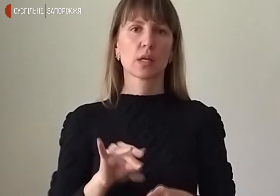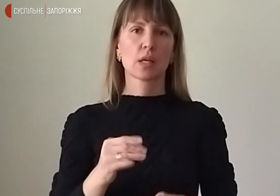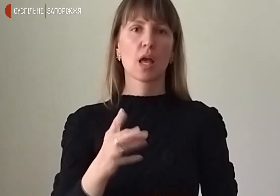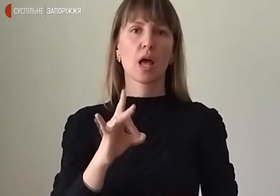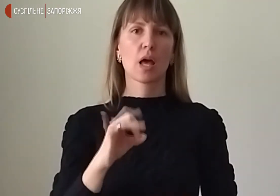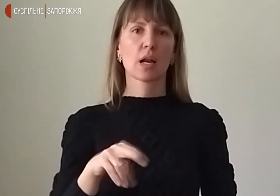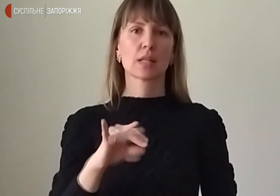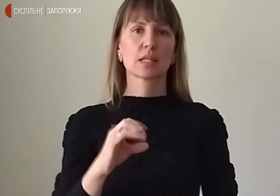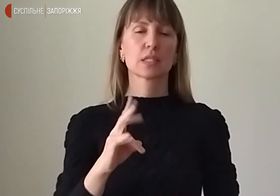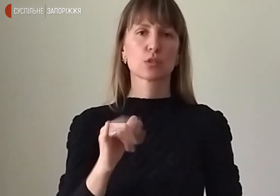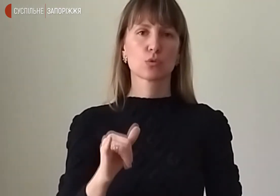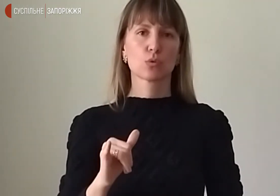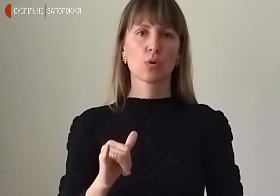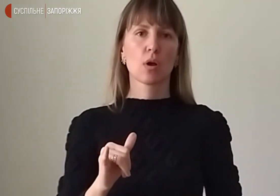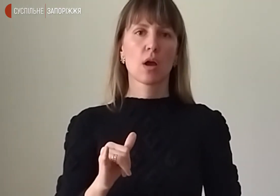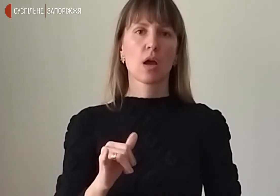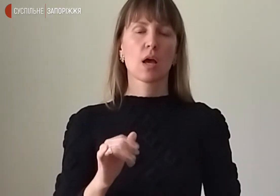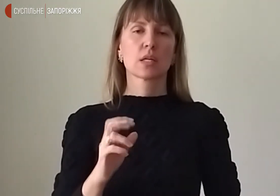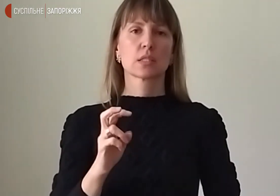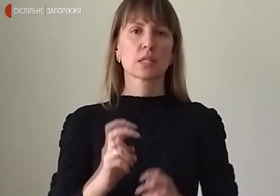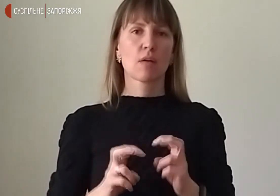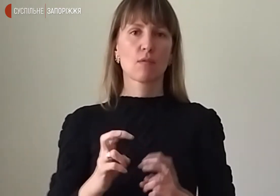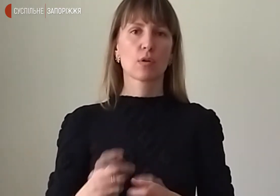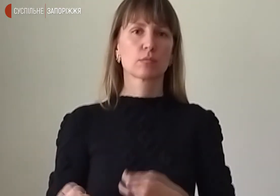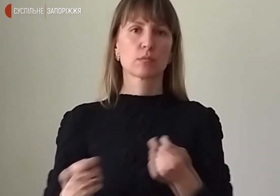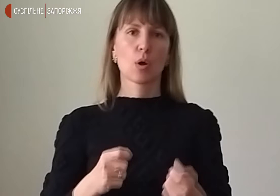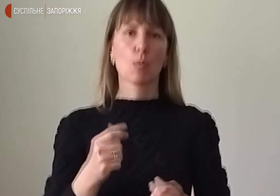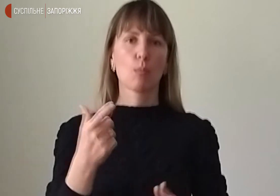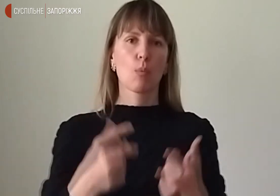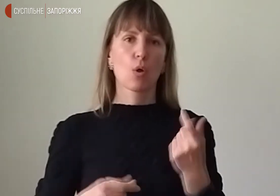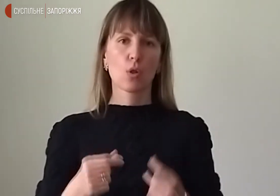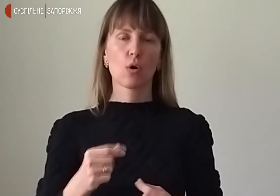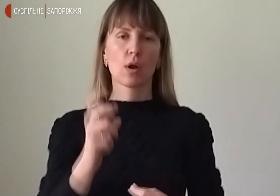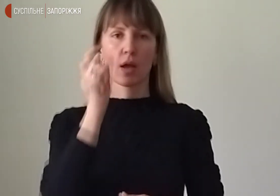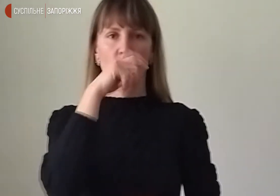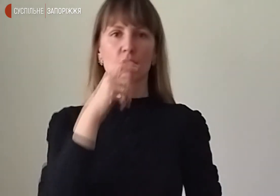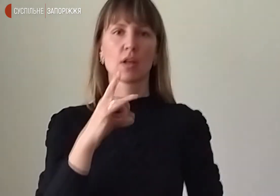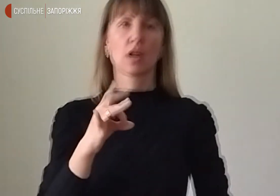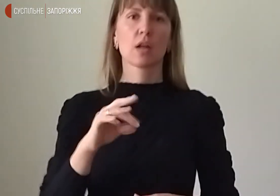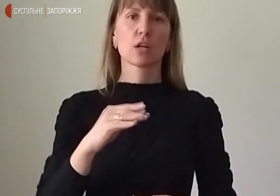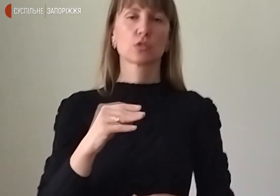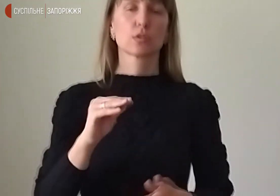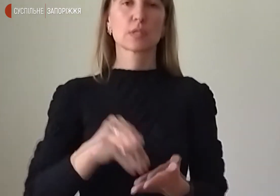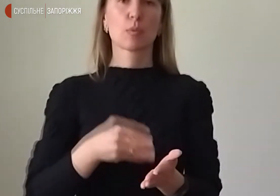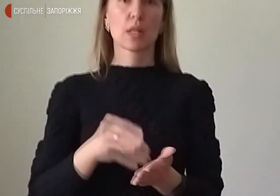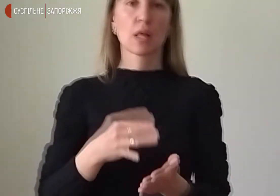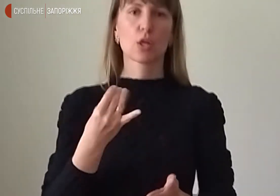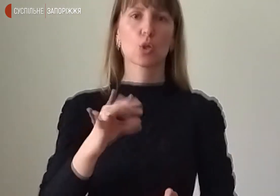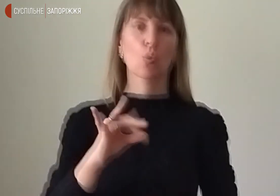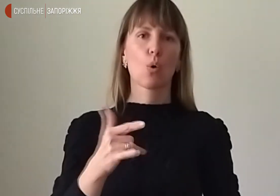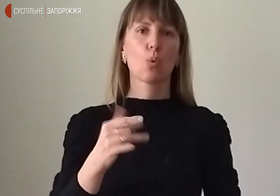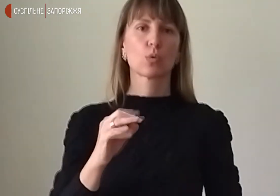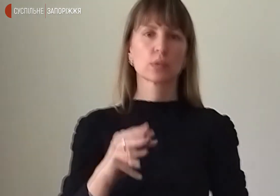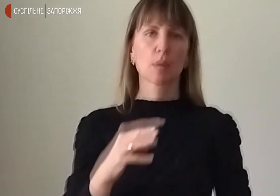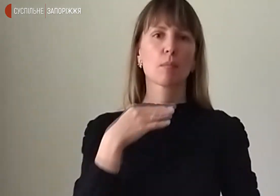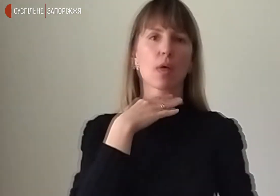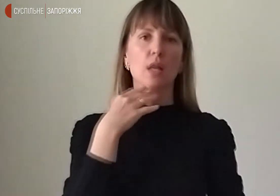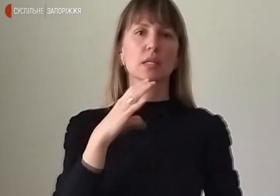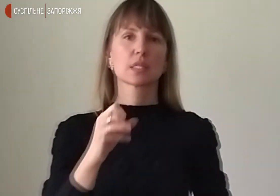Племзавод степовий, поставляє молоко, кефіри, харяженку, сметану та навіть йогурт. М'ясо та сало на базарі